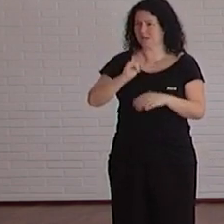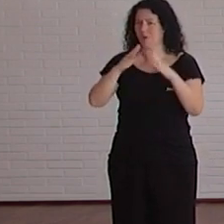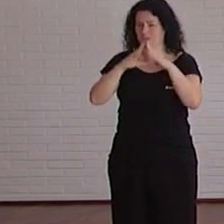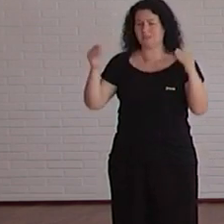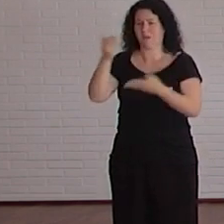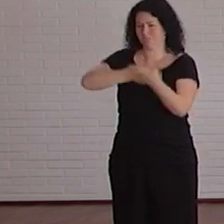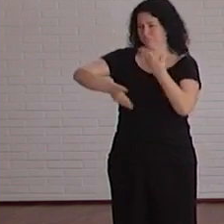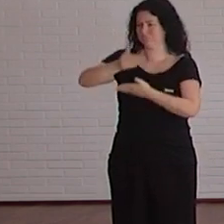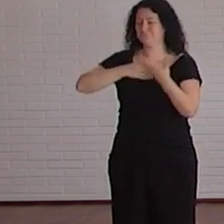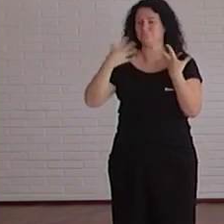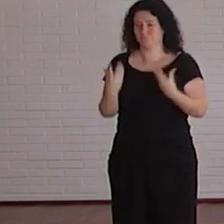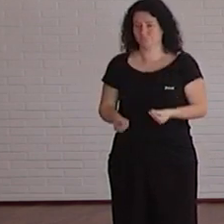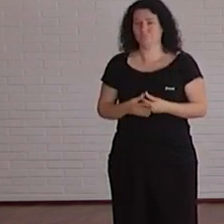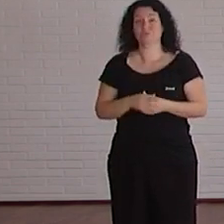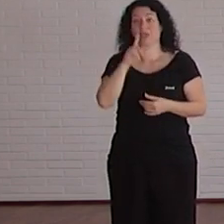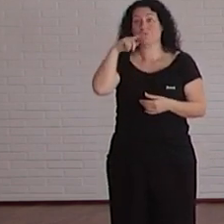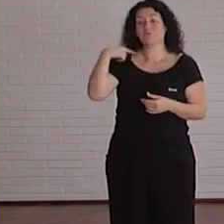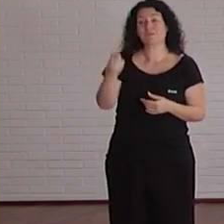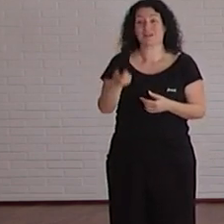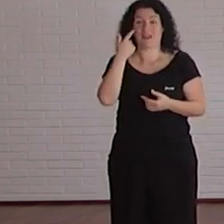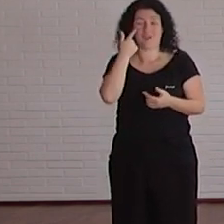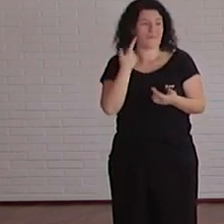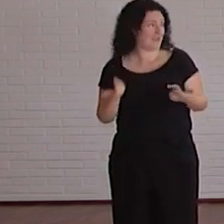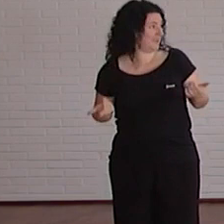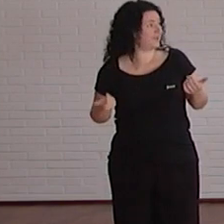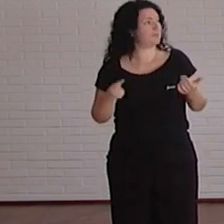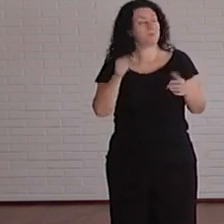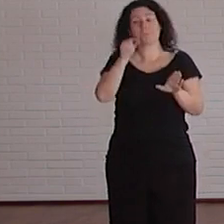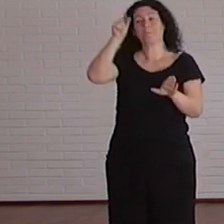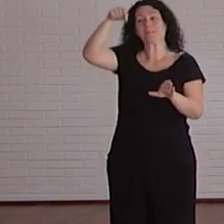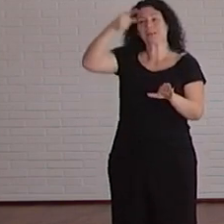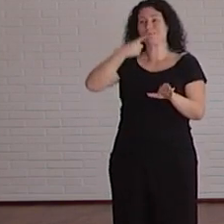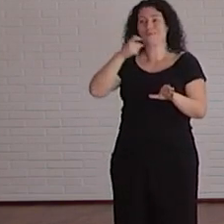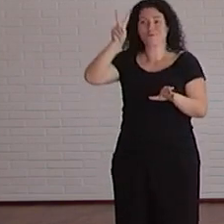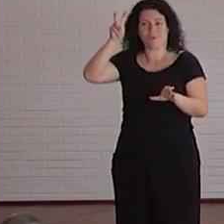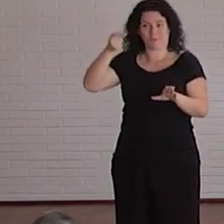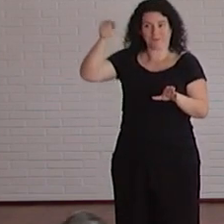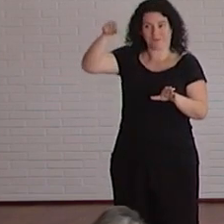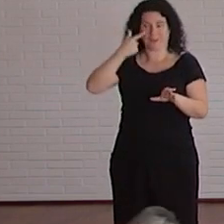hemos colaborado pero bueno a si para el año que viene tenemos algún pin más colocado por el mapa.